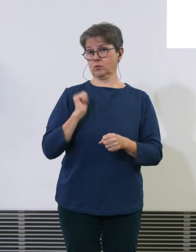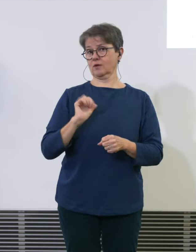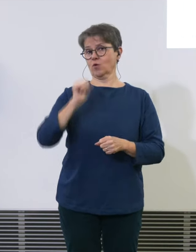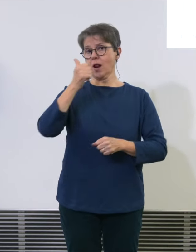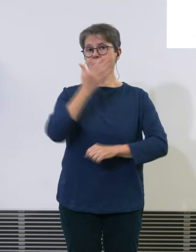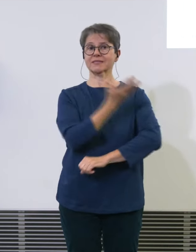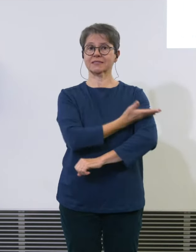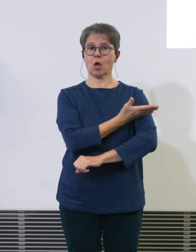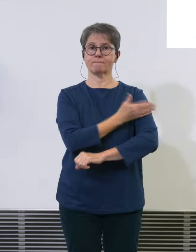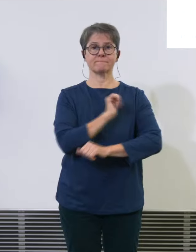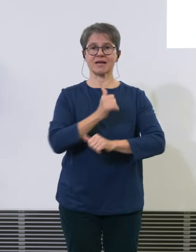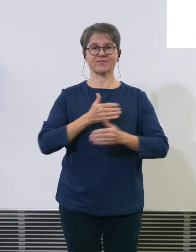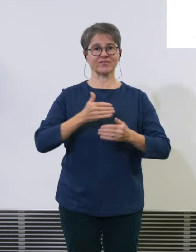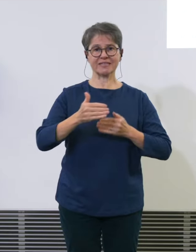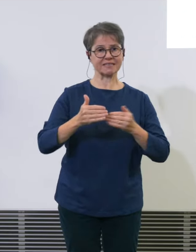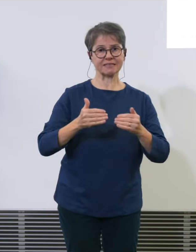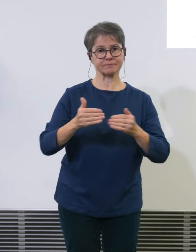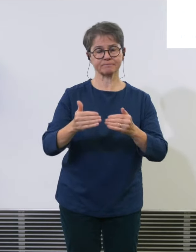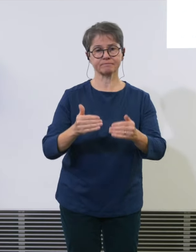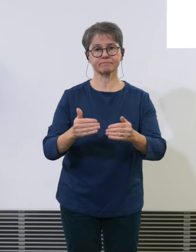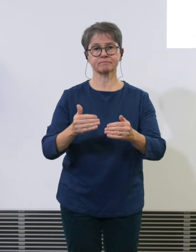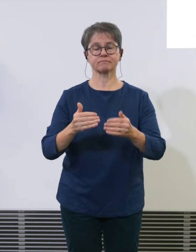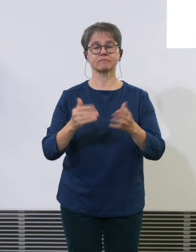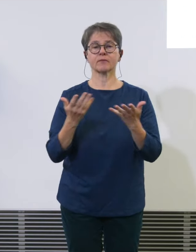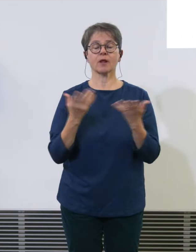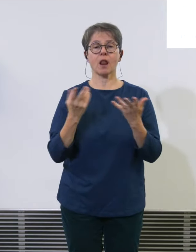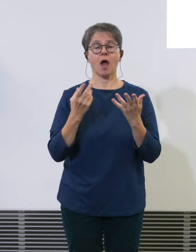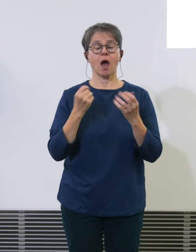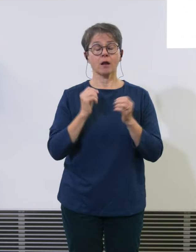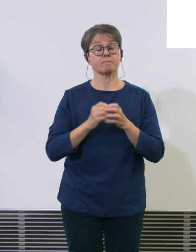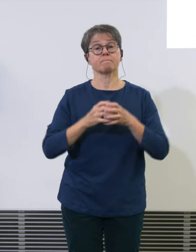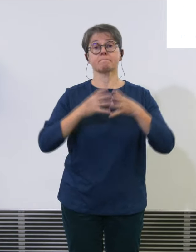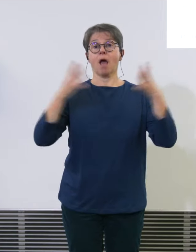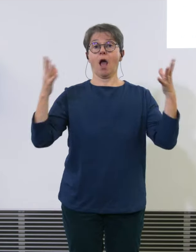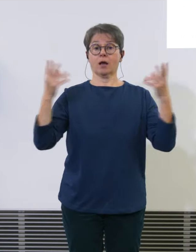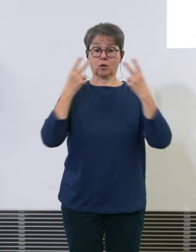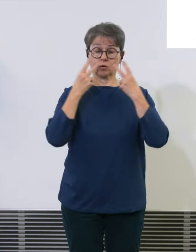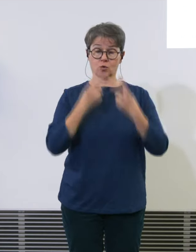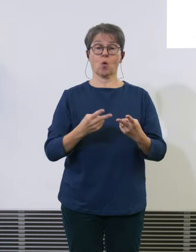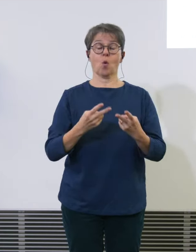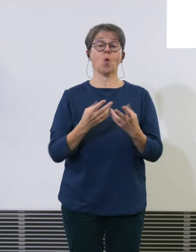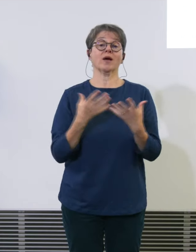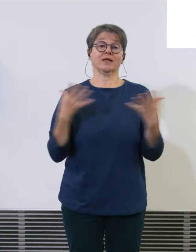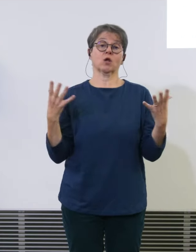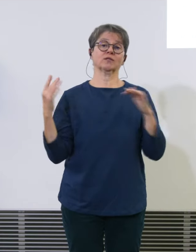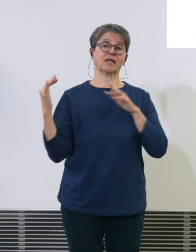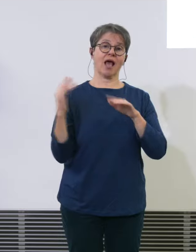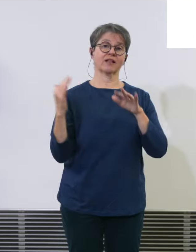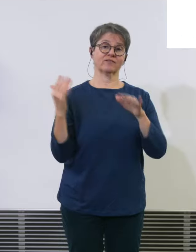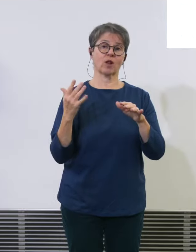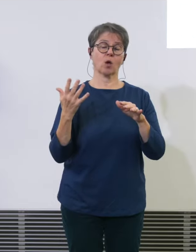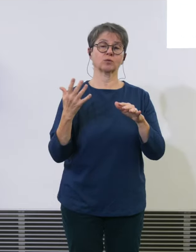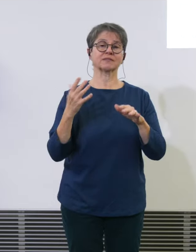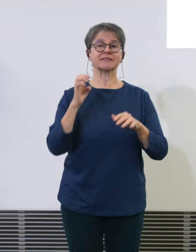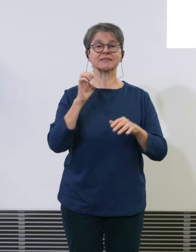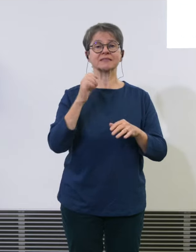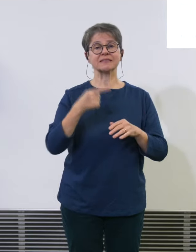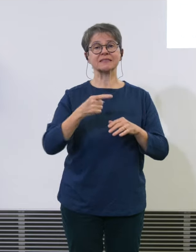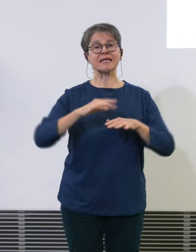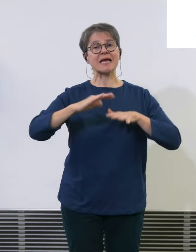wir haben natürlich auf Makro Ebene ein paar ganz grosse Einflussfaktoren zum Beispiel die geopolitische Lage mit dem